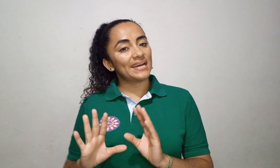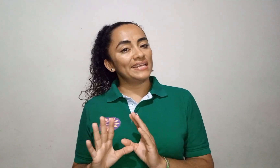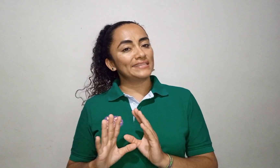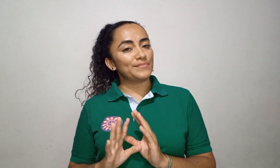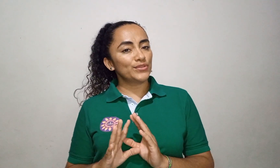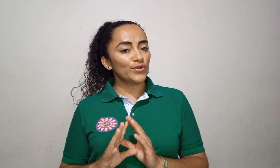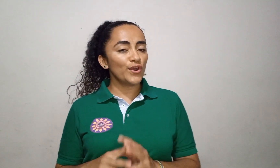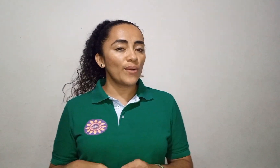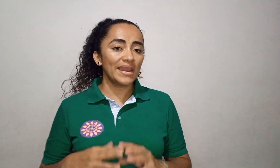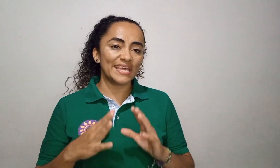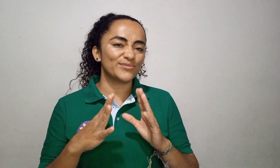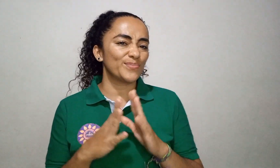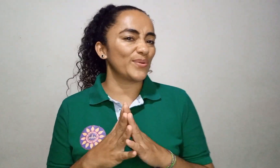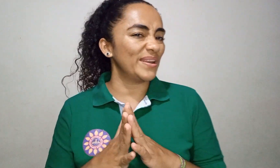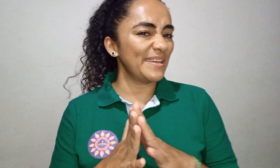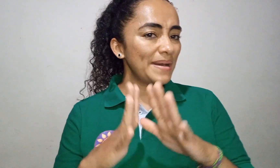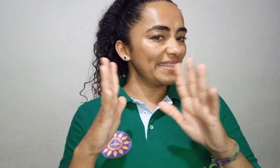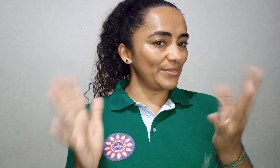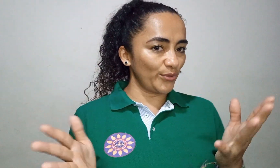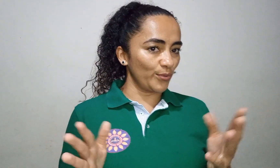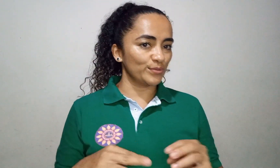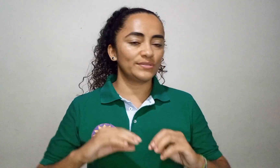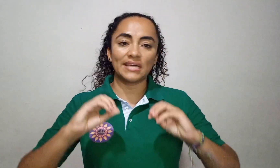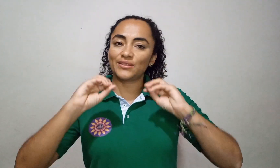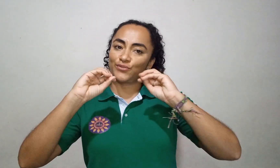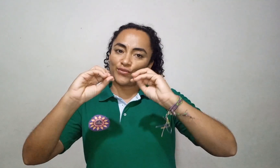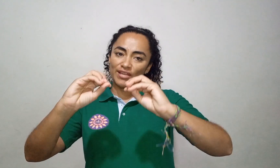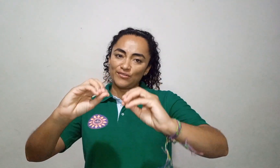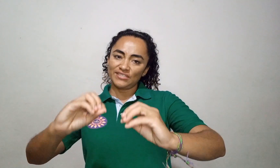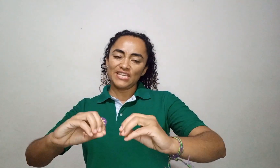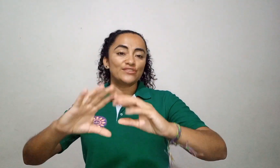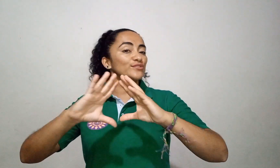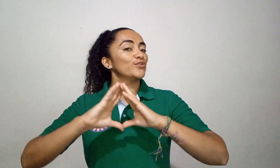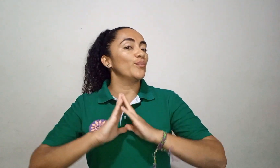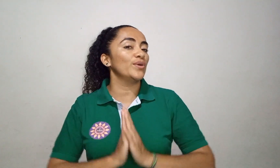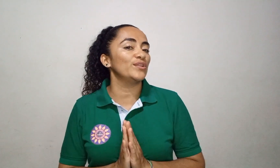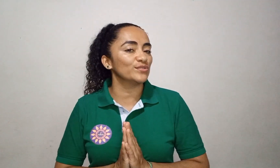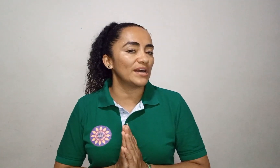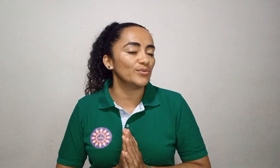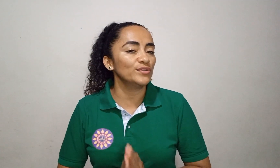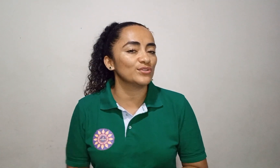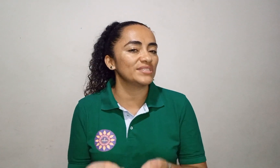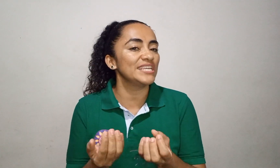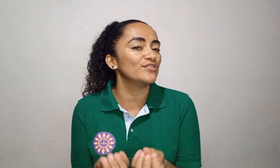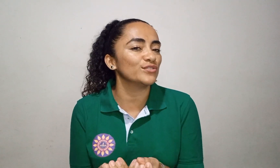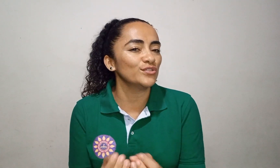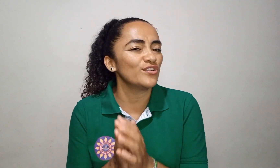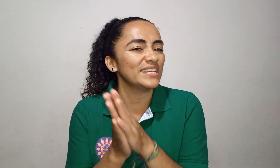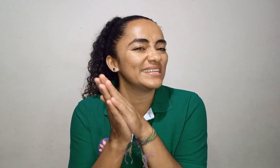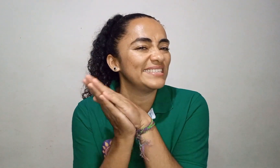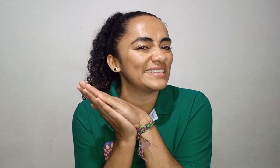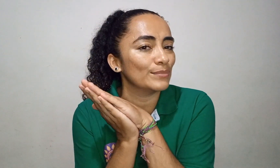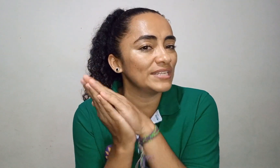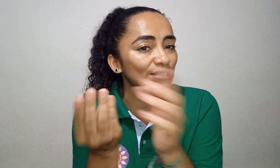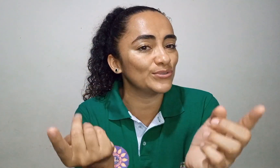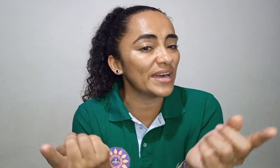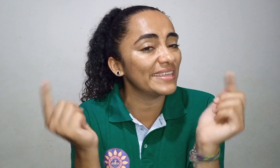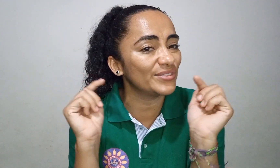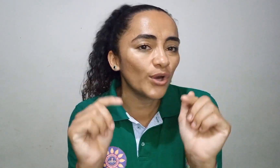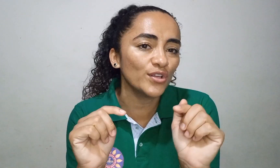calentamiento global es un problema de todos, tanto de los niños como de los adultos. Y nosotros necesitamos la ayuda de todos